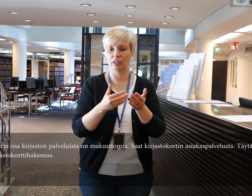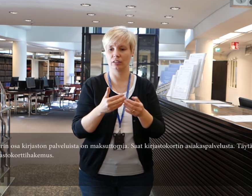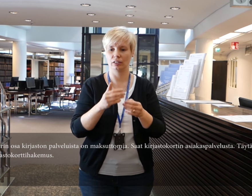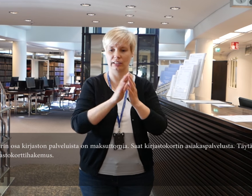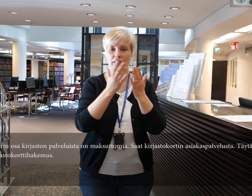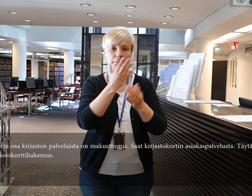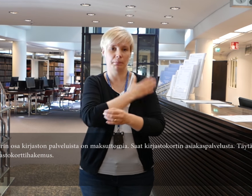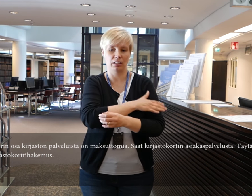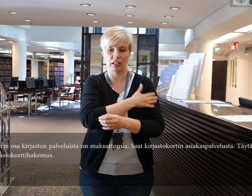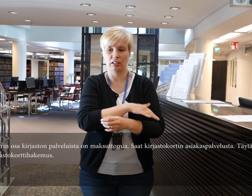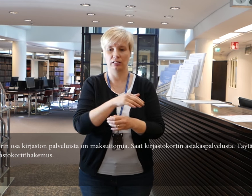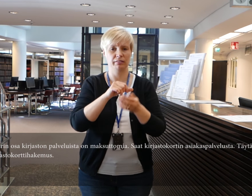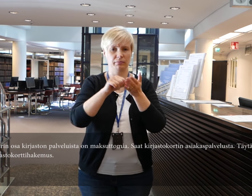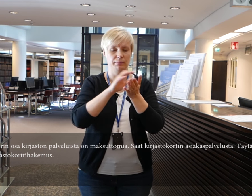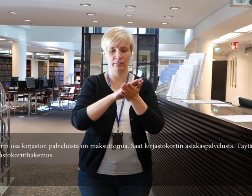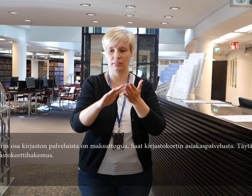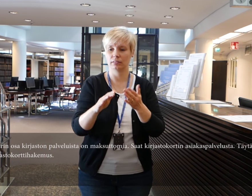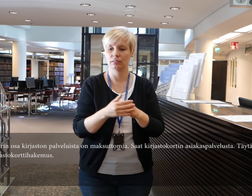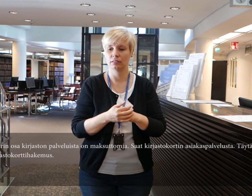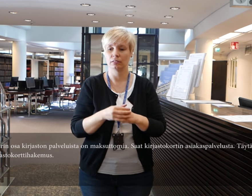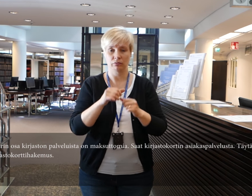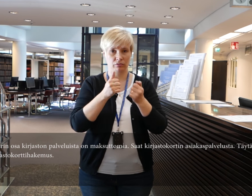Suurin osa kirjaston palveluista on maksuttomia.